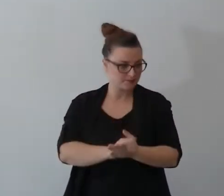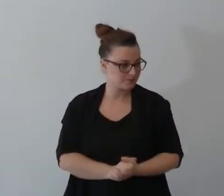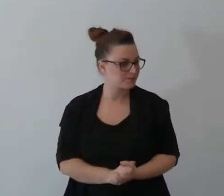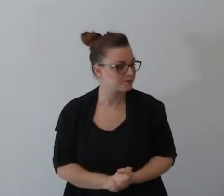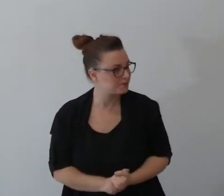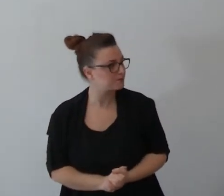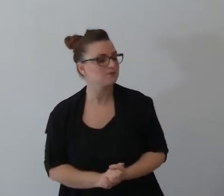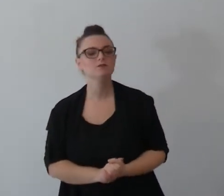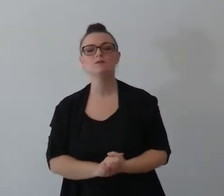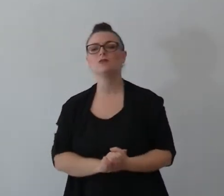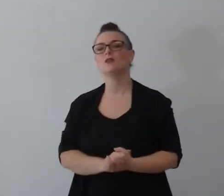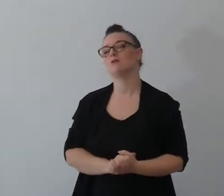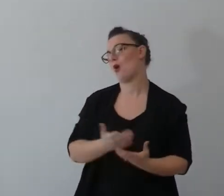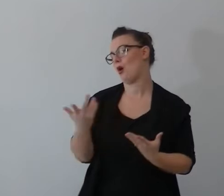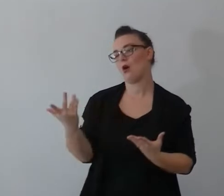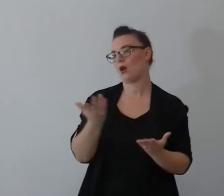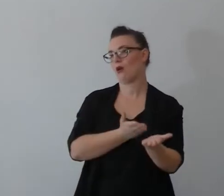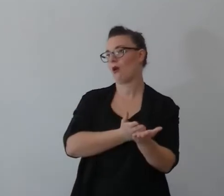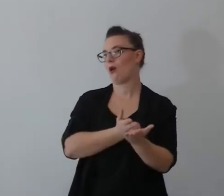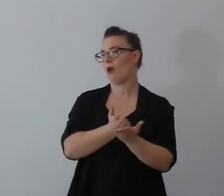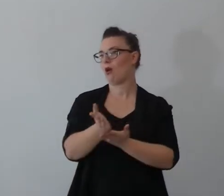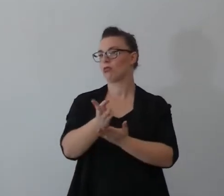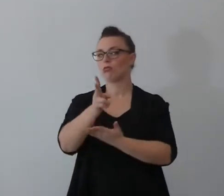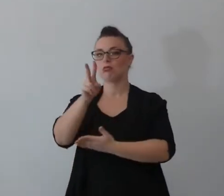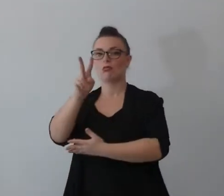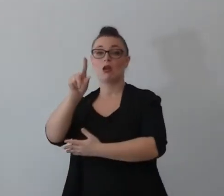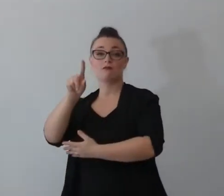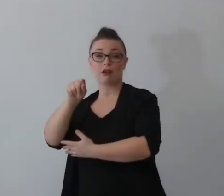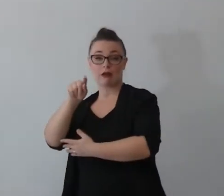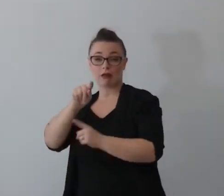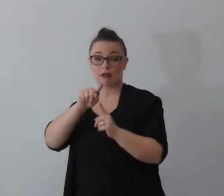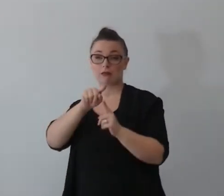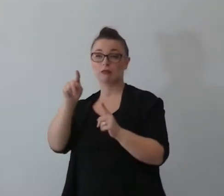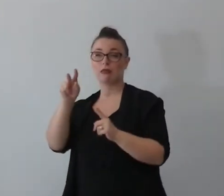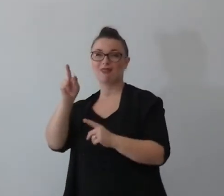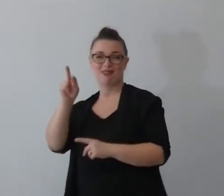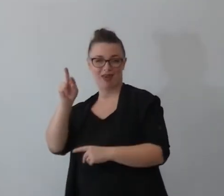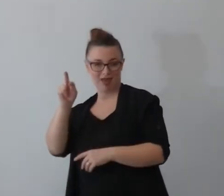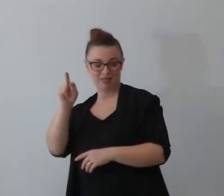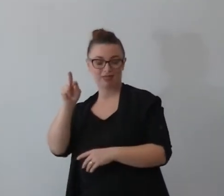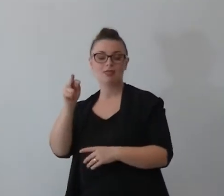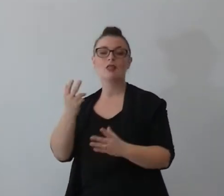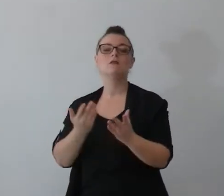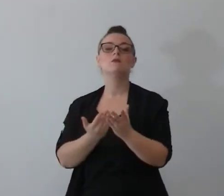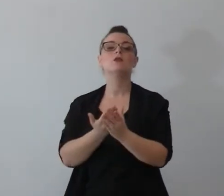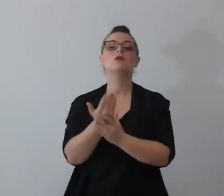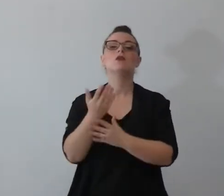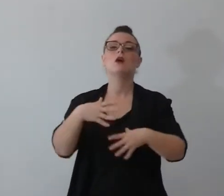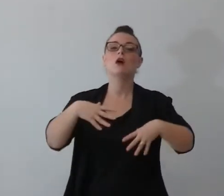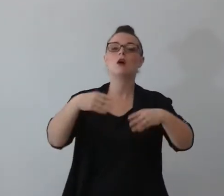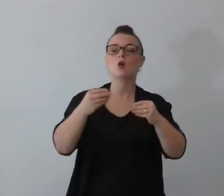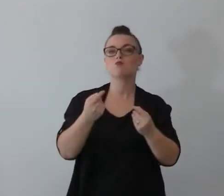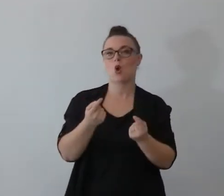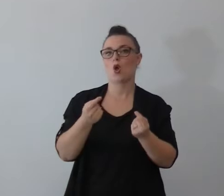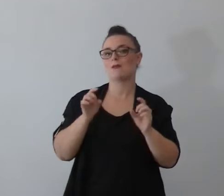poi negli anni 20 e 30, 1920-1930, comincia ad esserci un pochino più di